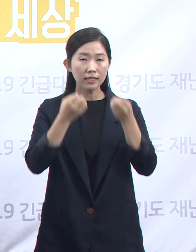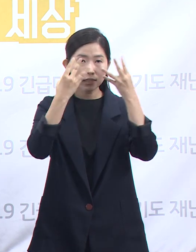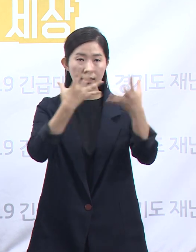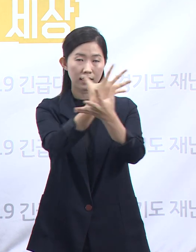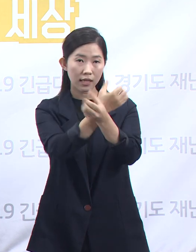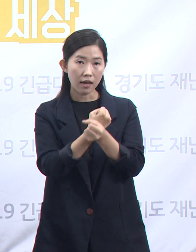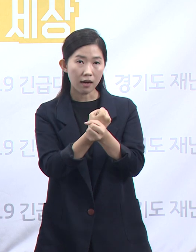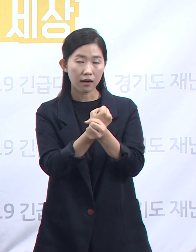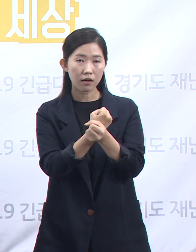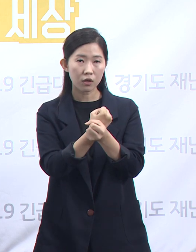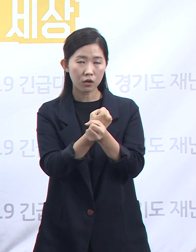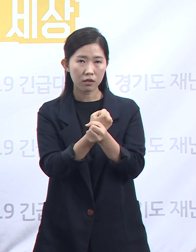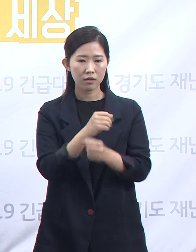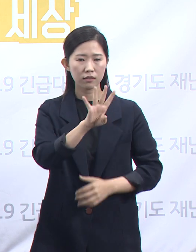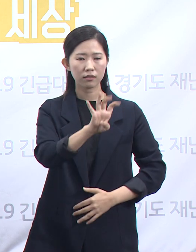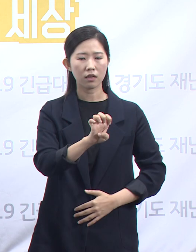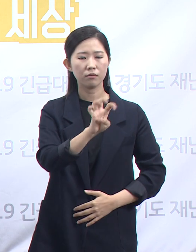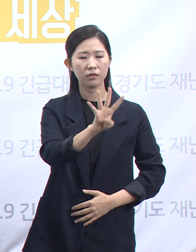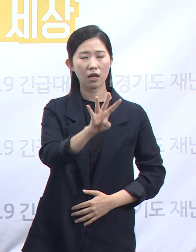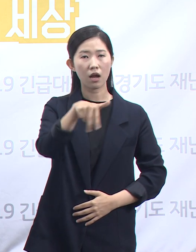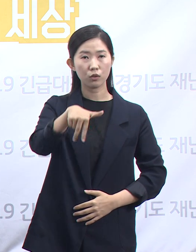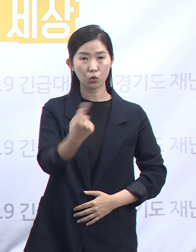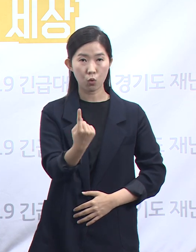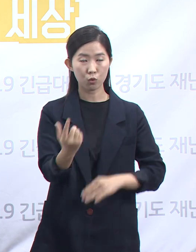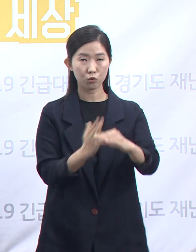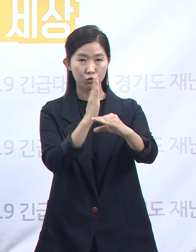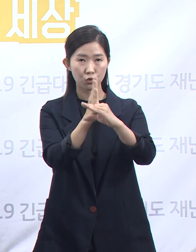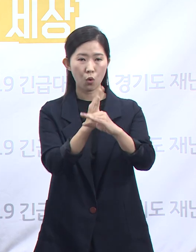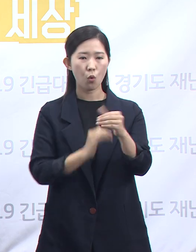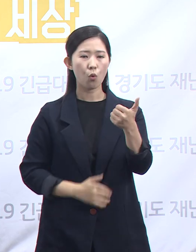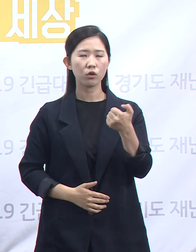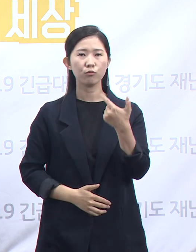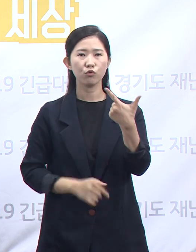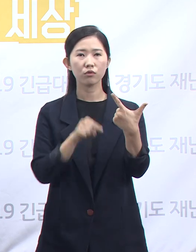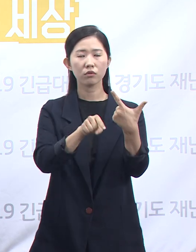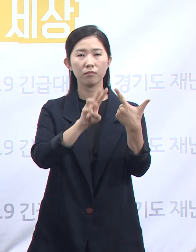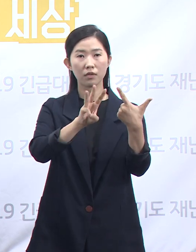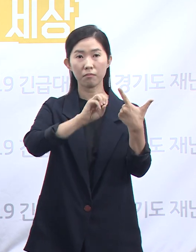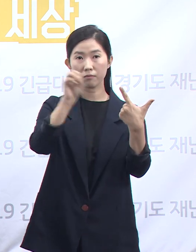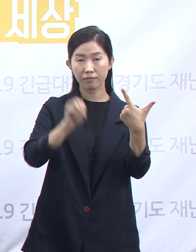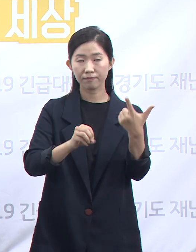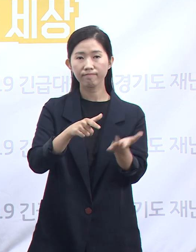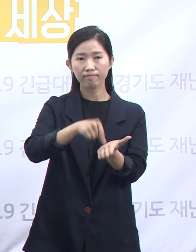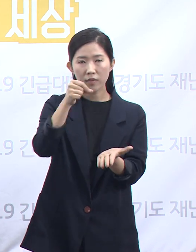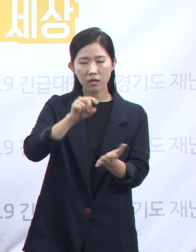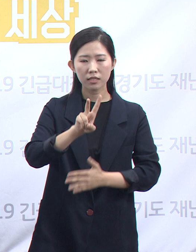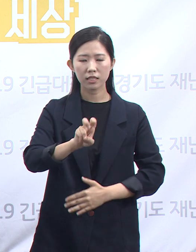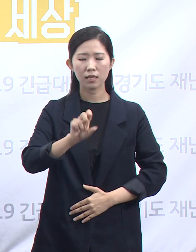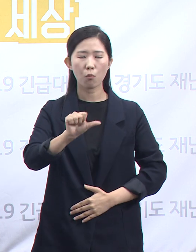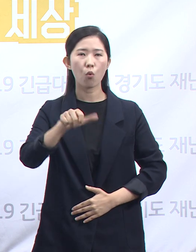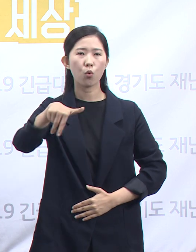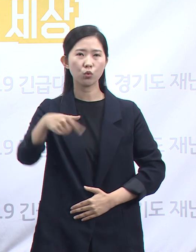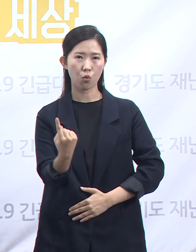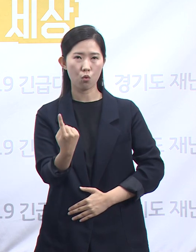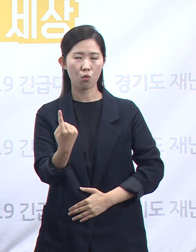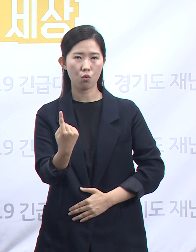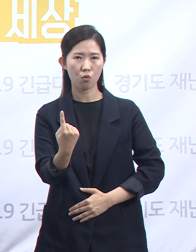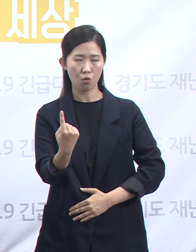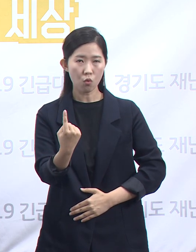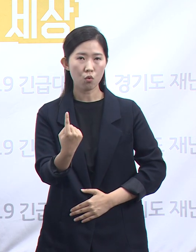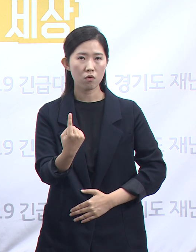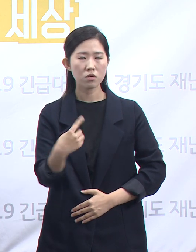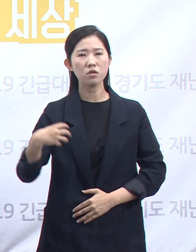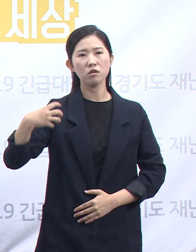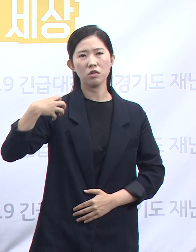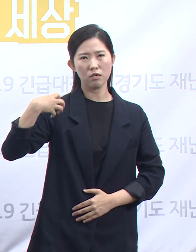44조 원 가운데 56.3%인 약 25조 원가량을 의무 요청